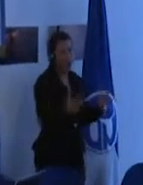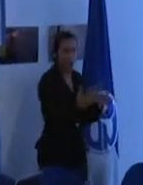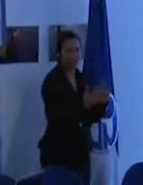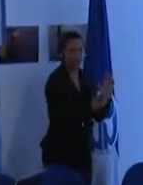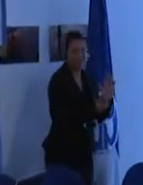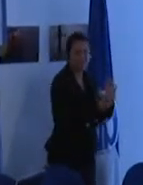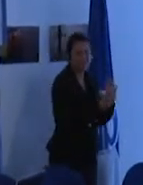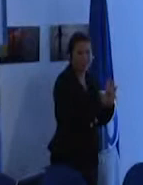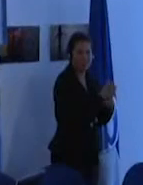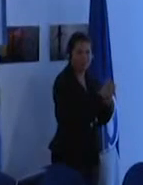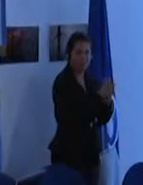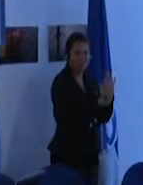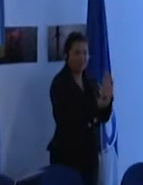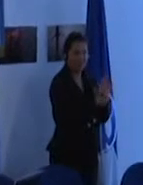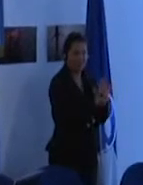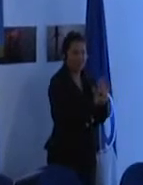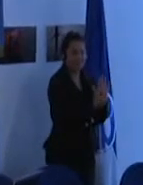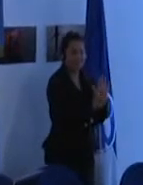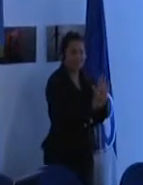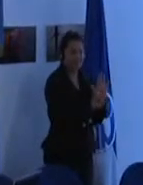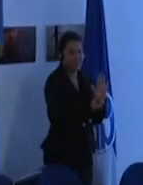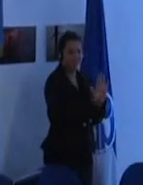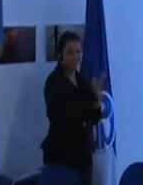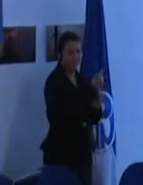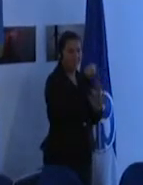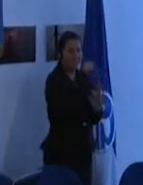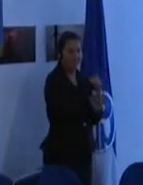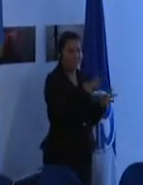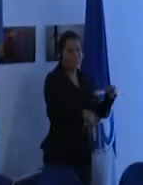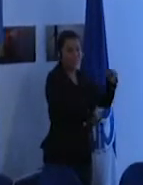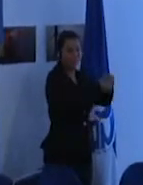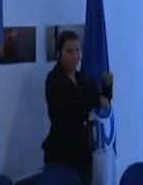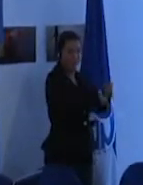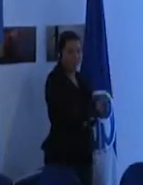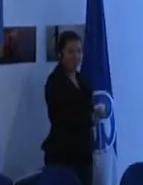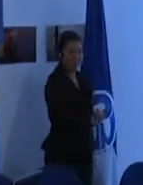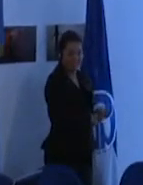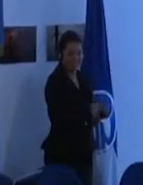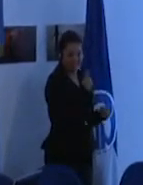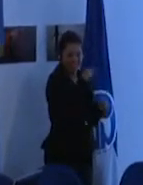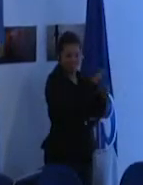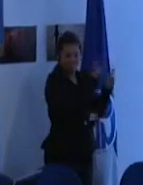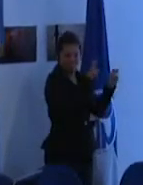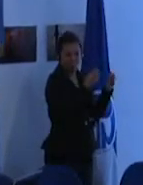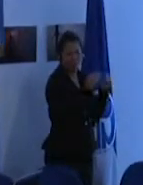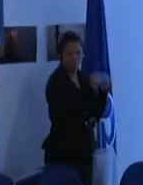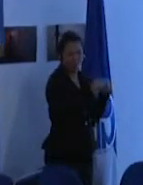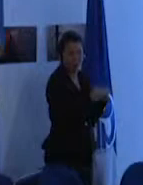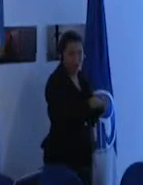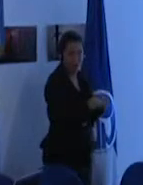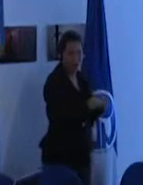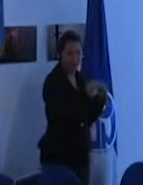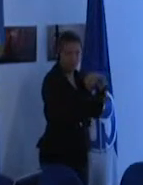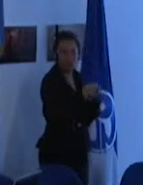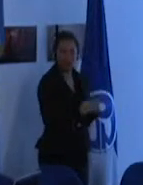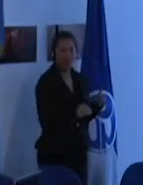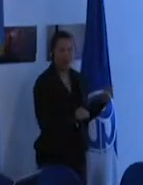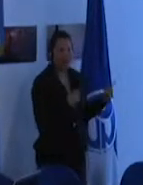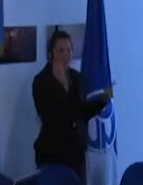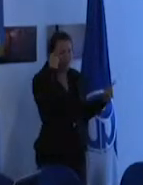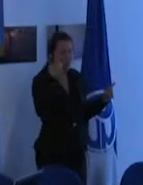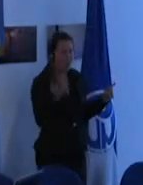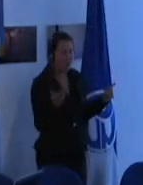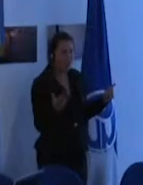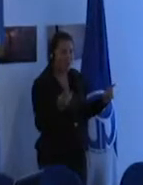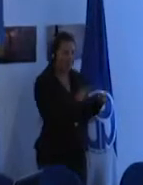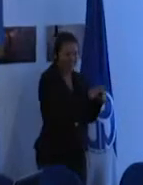de que matemáticas de que matemáticas están viendo la edición entonces puede aprovechar las matemáticas para emplearlas